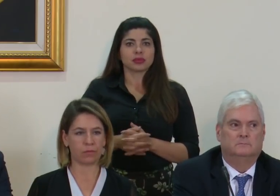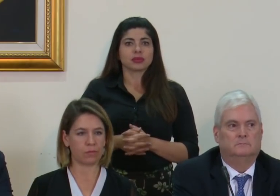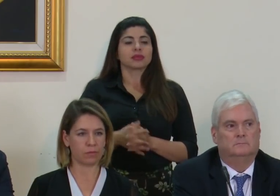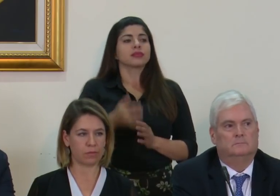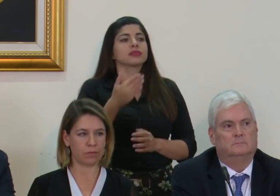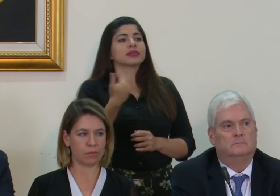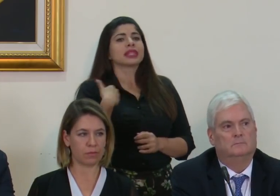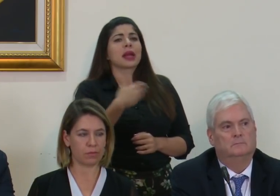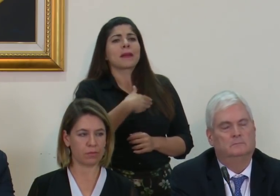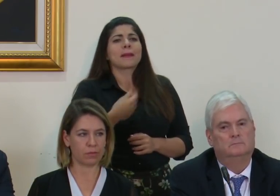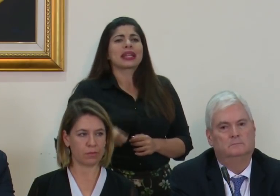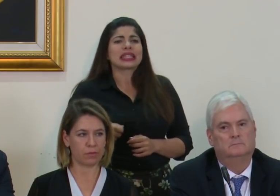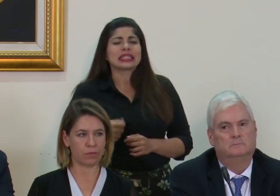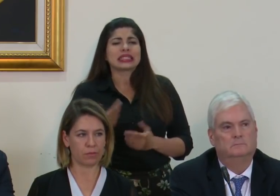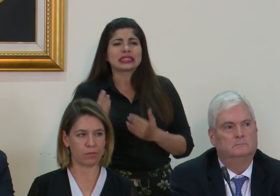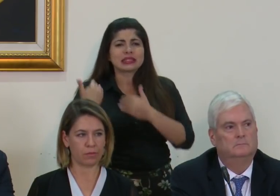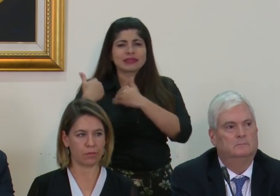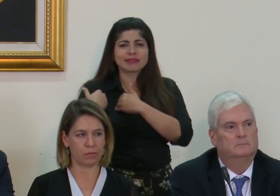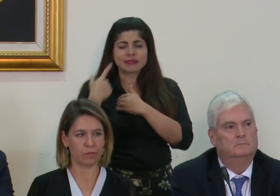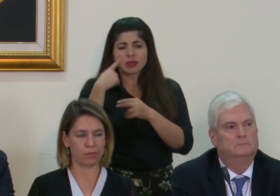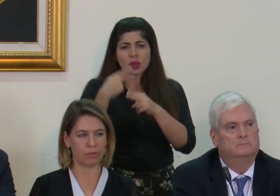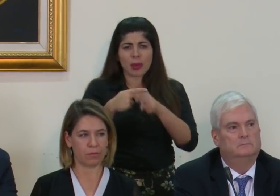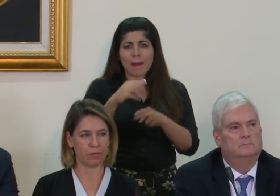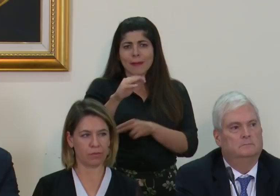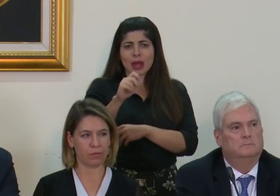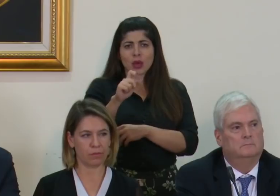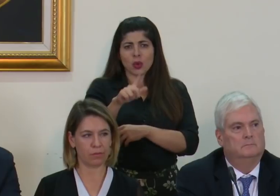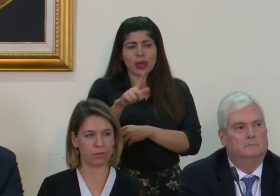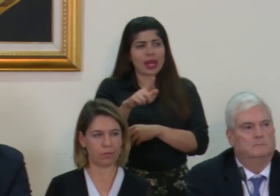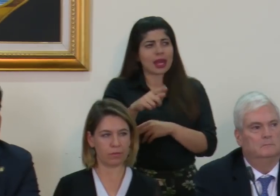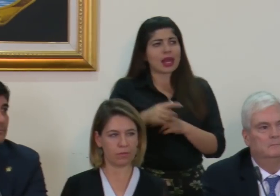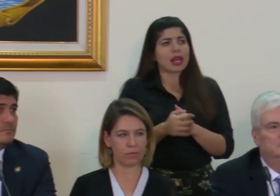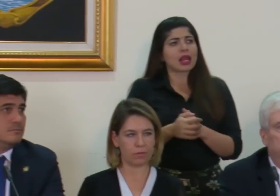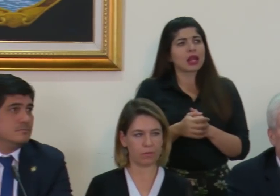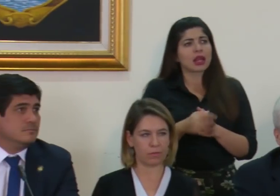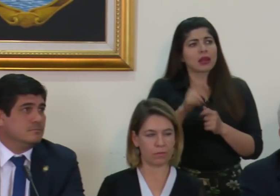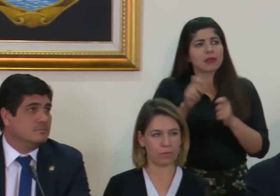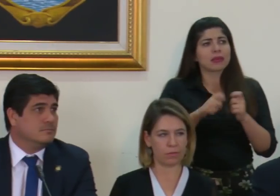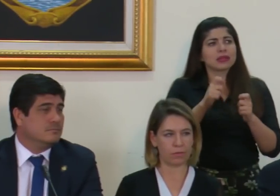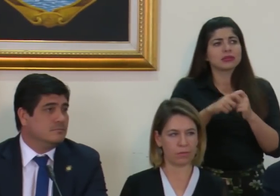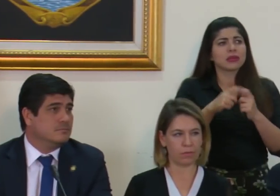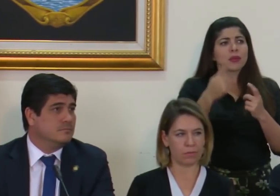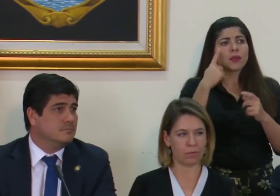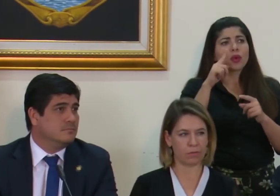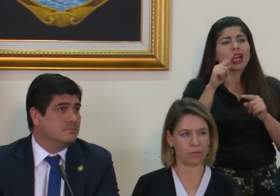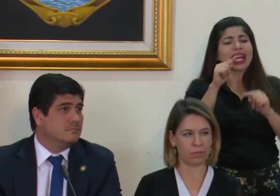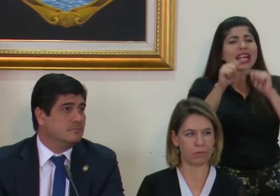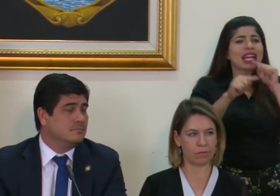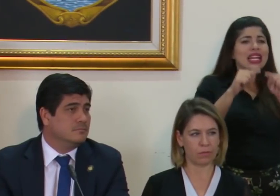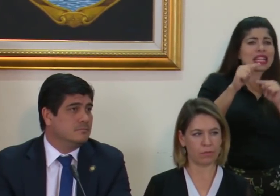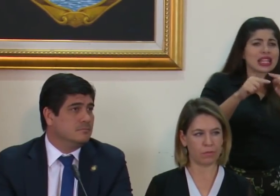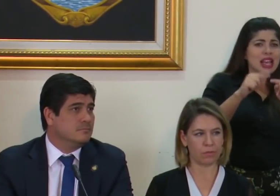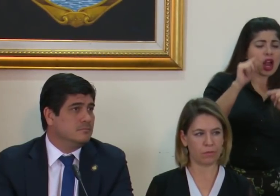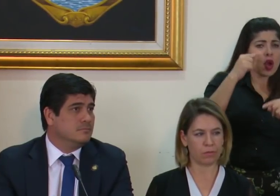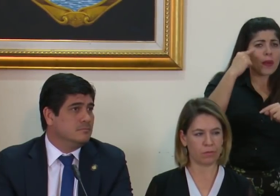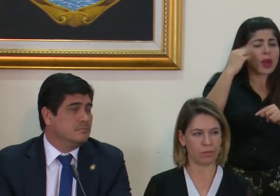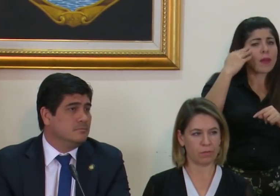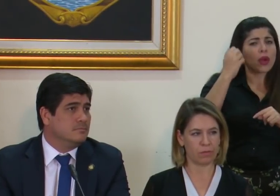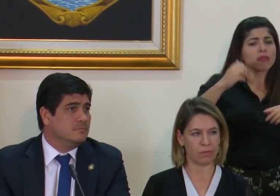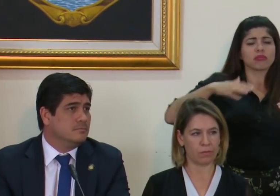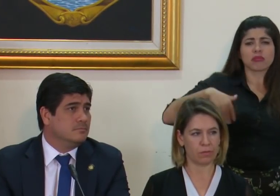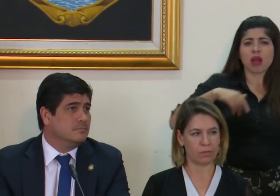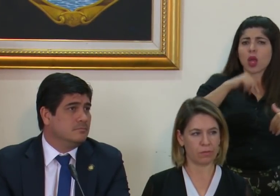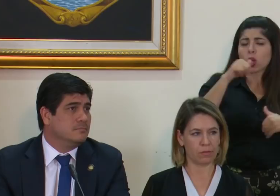Presidente, ¿qué tanto pesa para el nombramiento de don Manuel precisamente la crítica de él hacia el gobierno por no apoyar